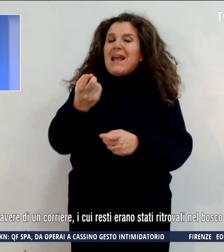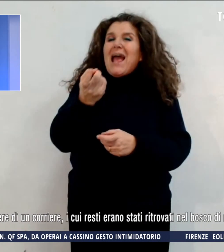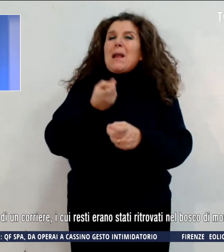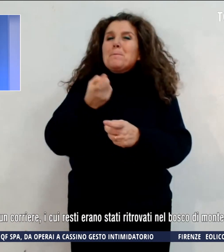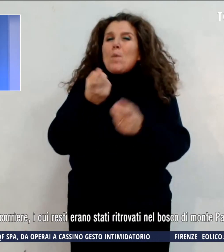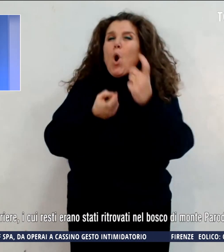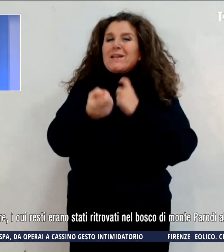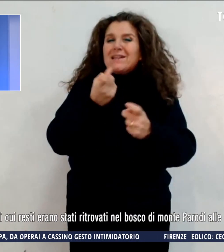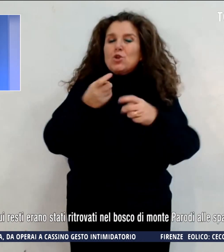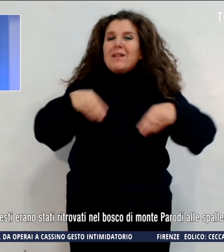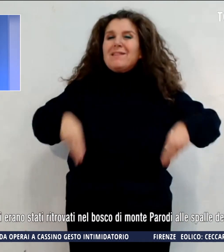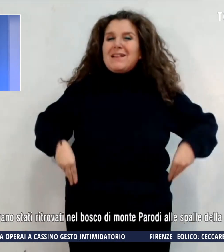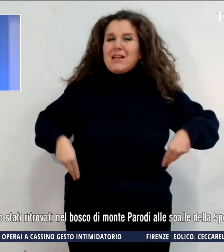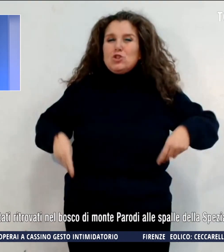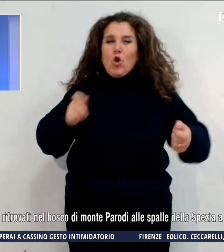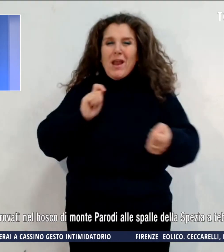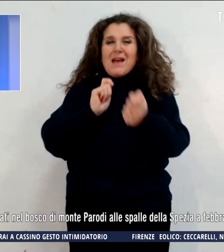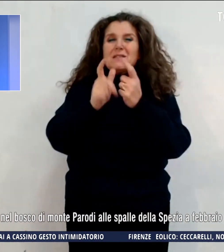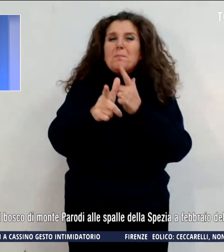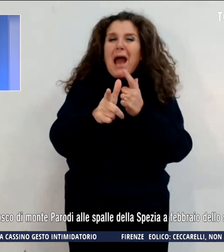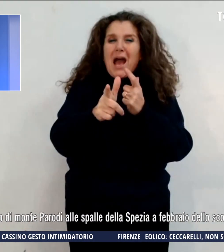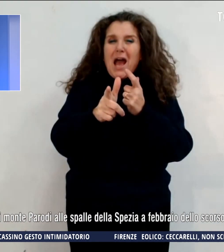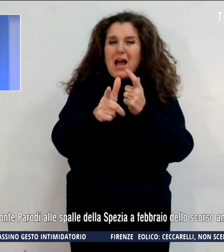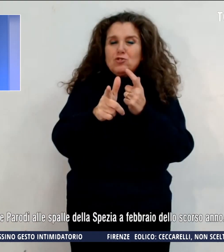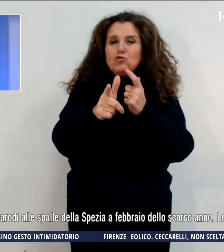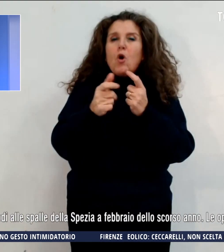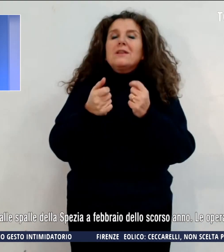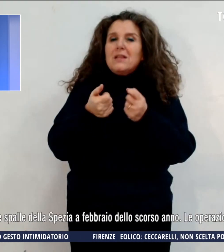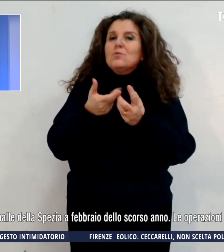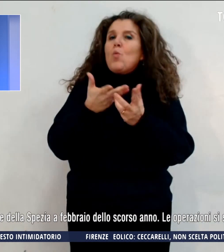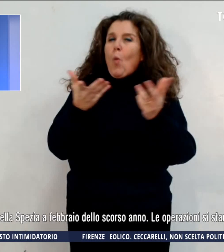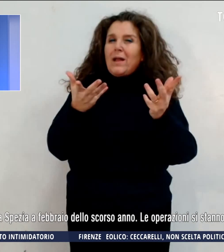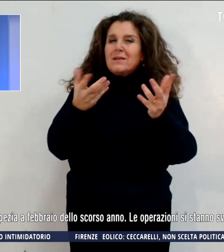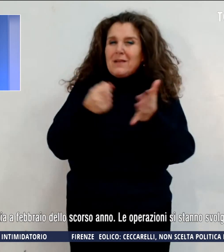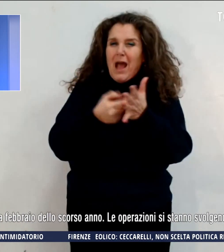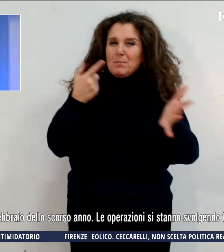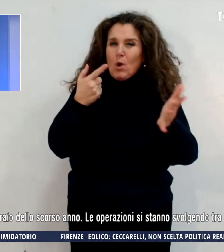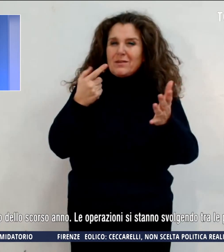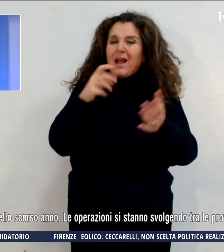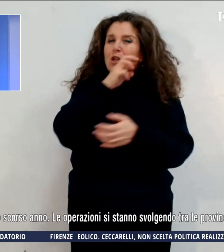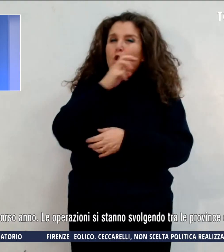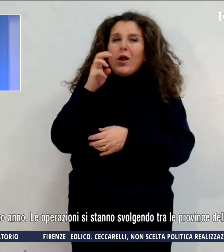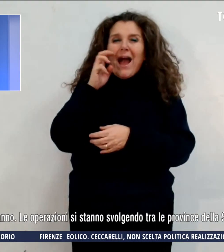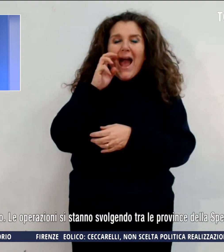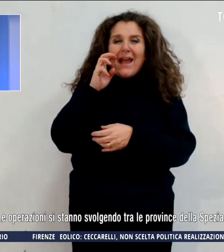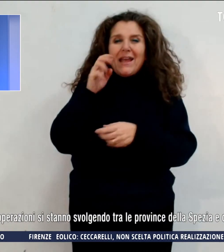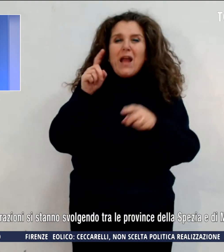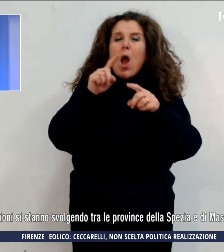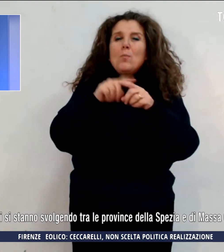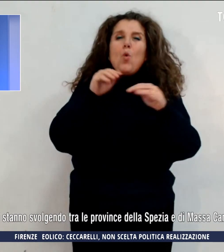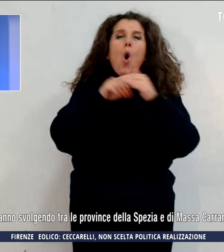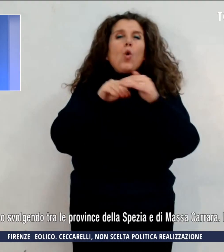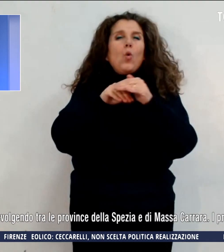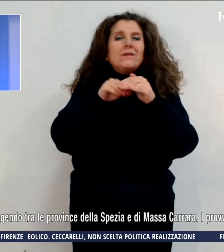detenzione e spaccio di ingenti quantitativi di cocaina e di vilipendio e occultamento del